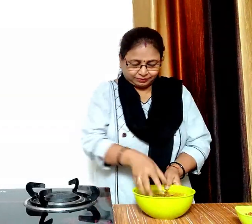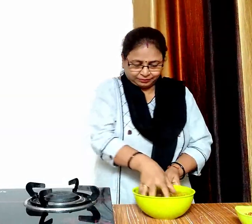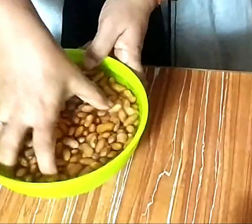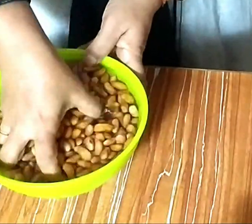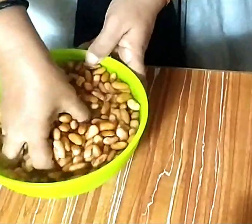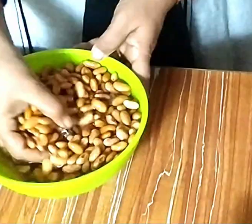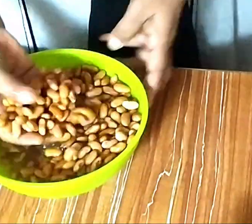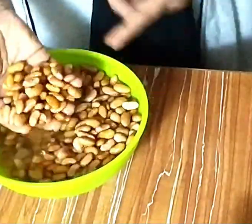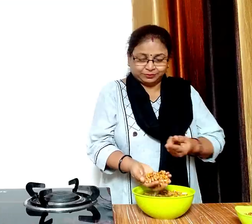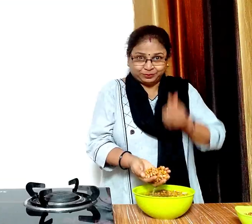से फूल जाएंगे